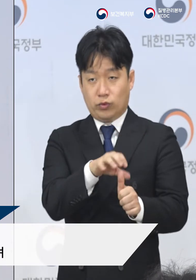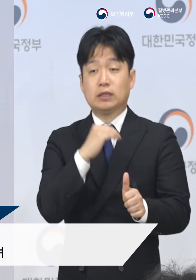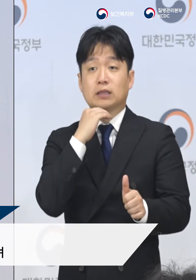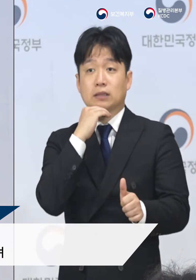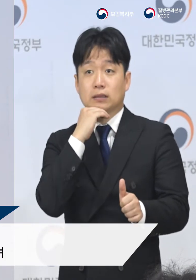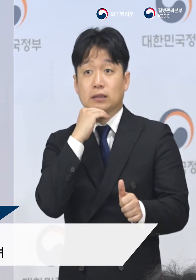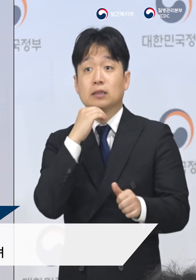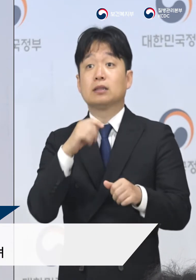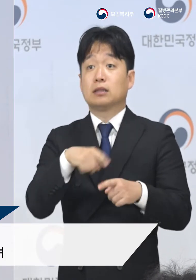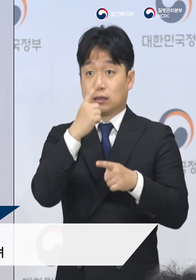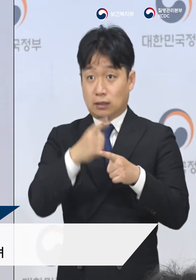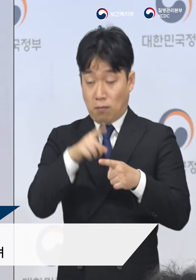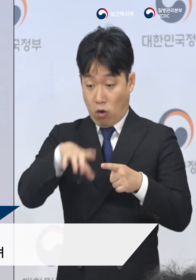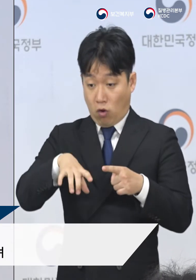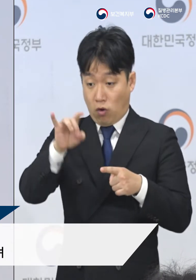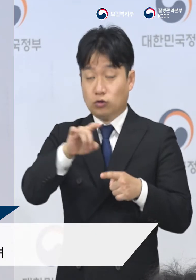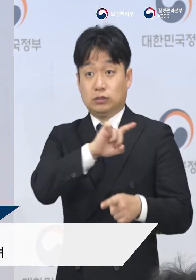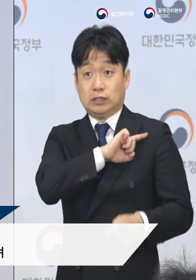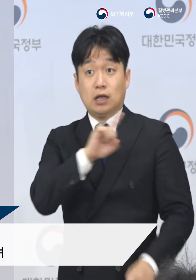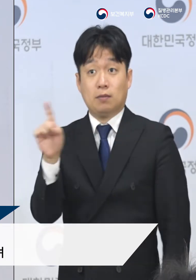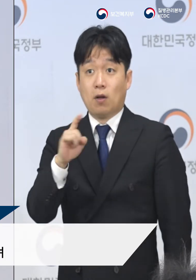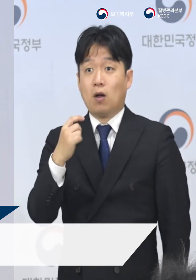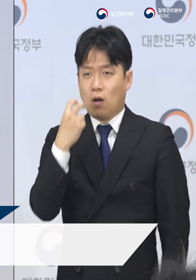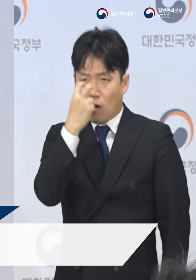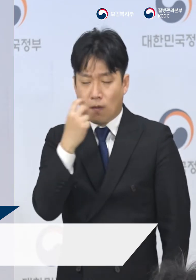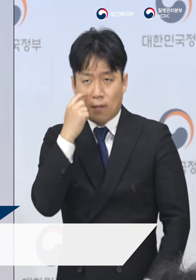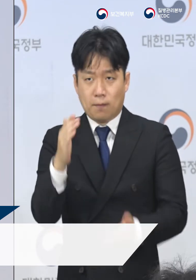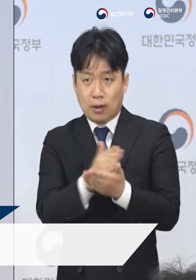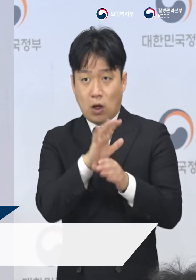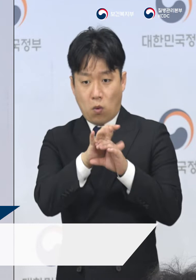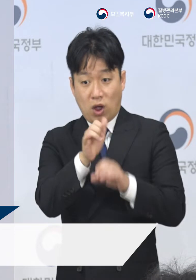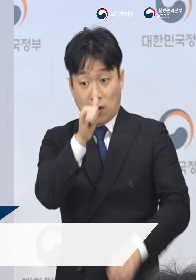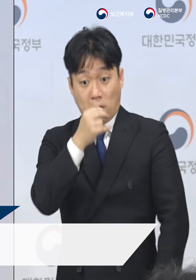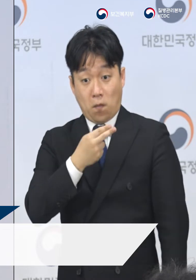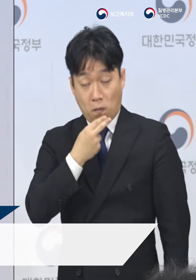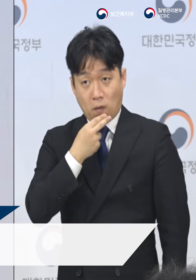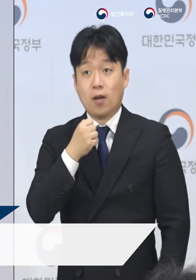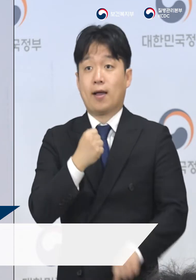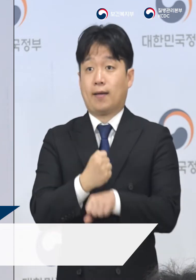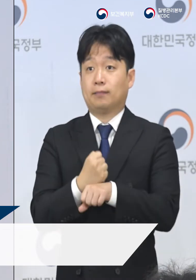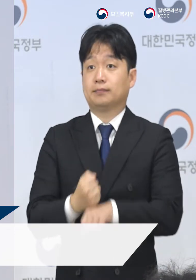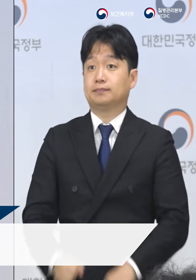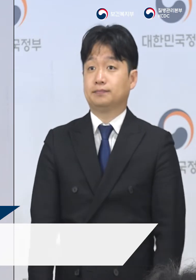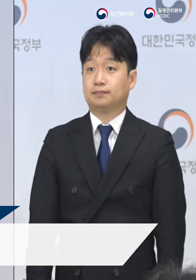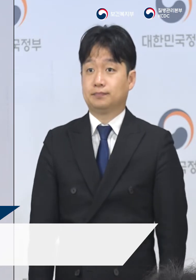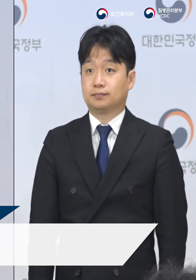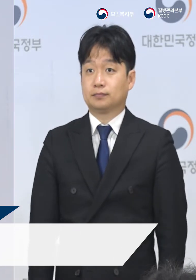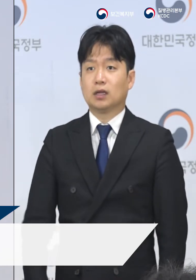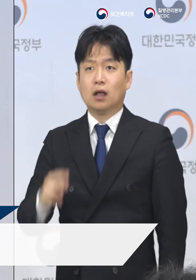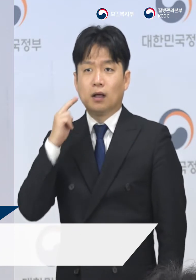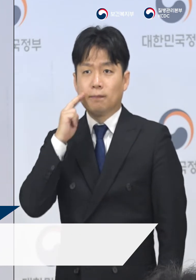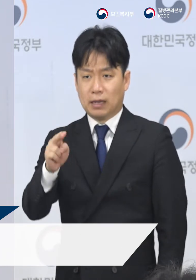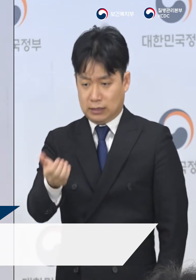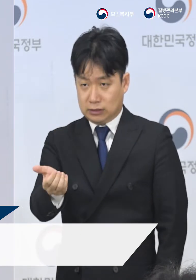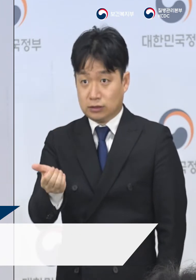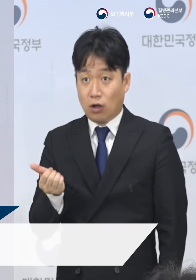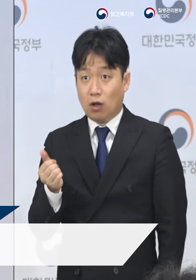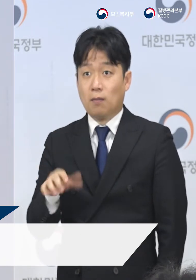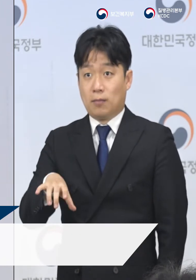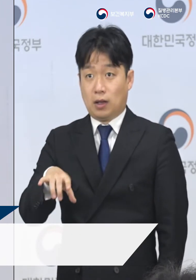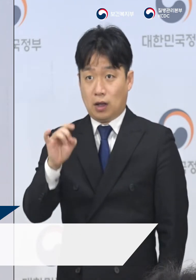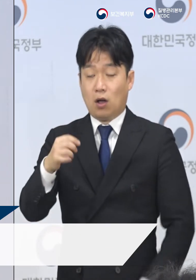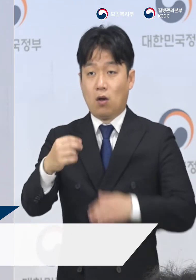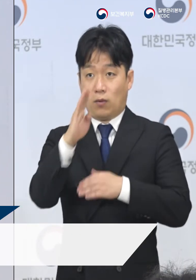진단검사를 먼저 실시하여 코로나19인지 여부를 확인하도록 하겠습니다. 중증화되기 전에